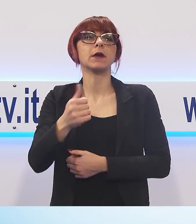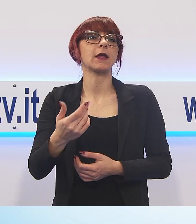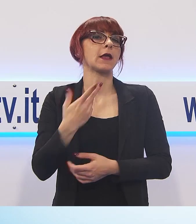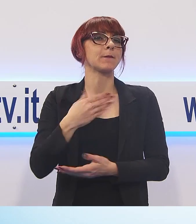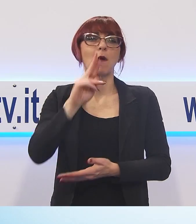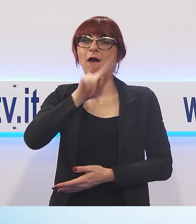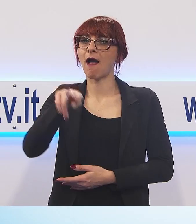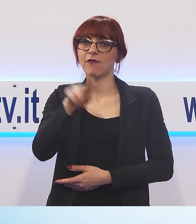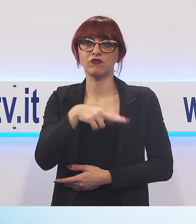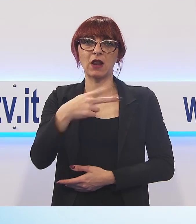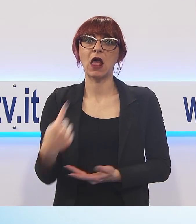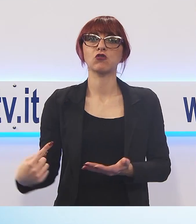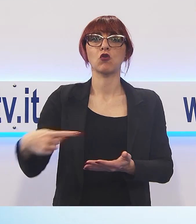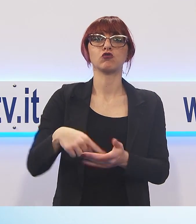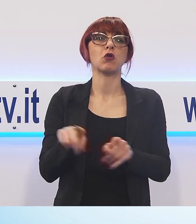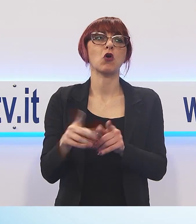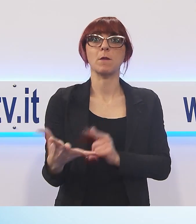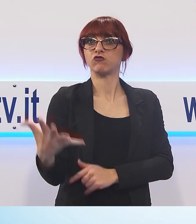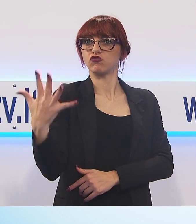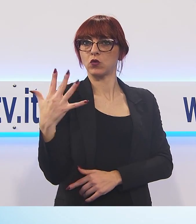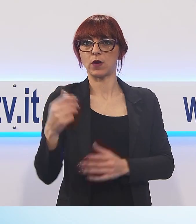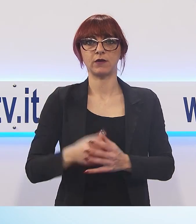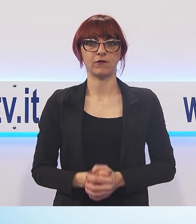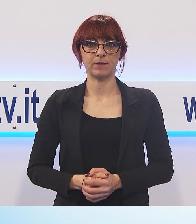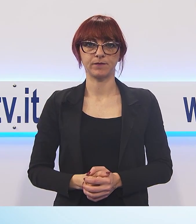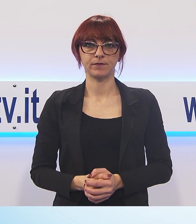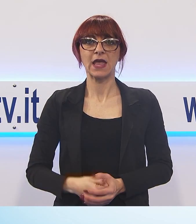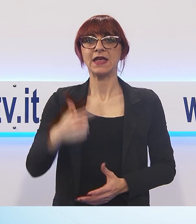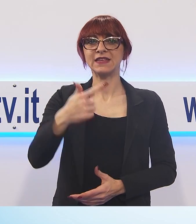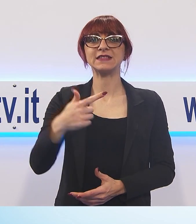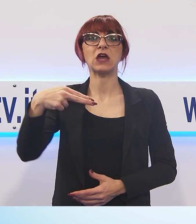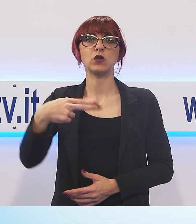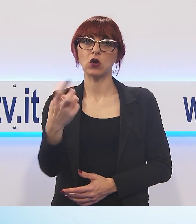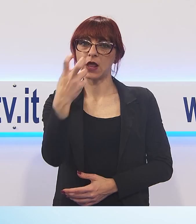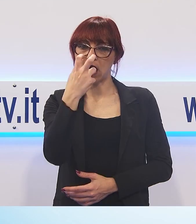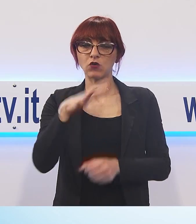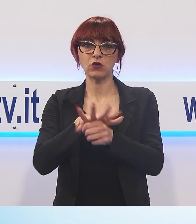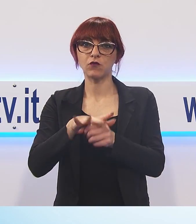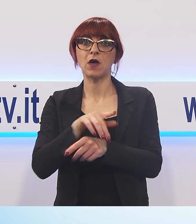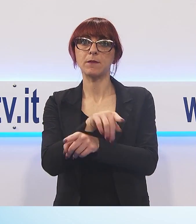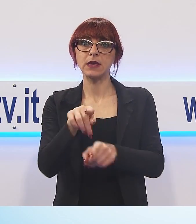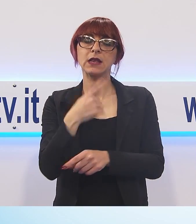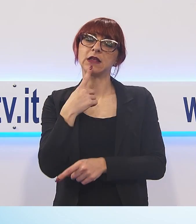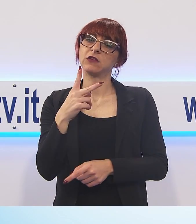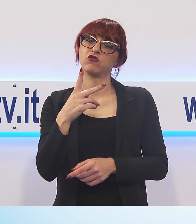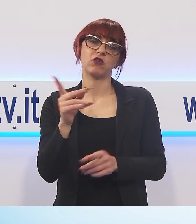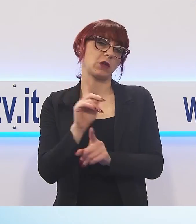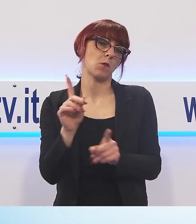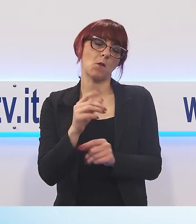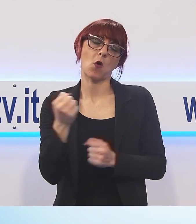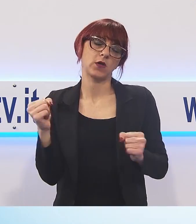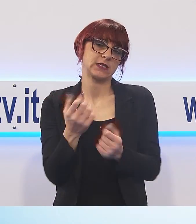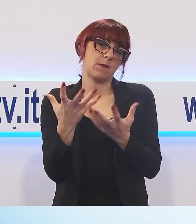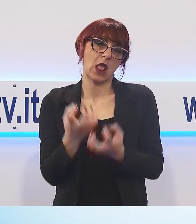scenario remoto, secondo Tiziano Nicoletti, avvocato dei familiari, perché questa contestazione non regge tecnicamente. Sempre il 19